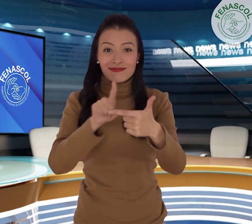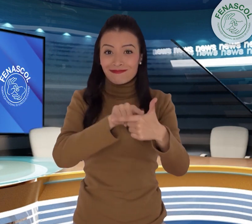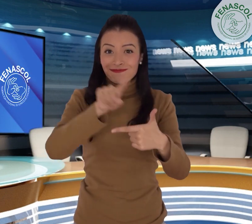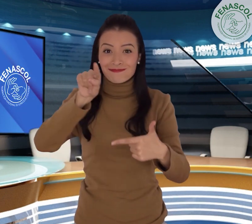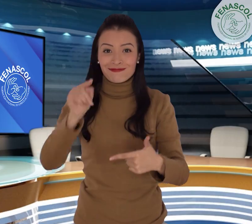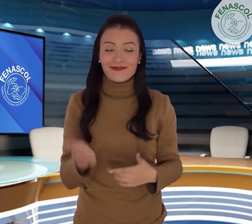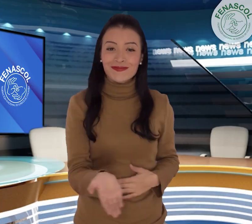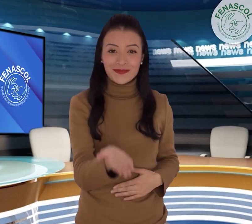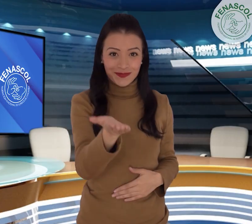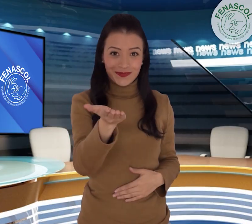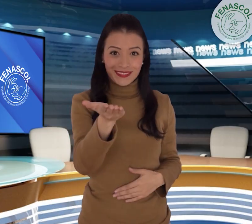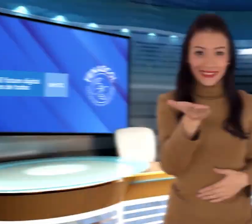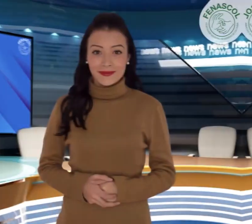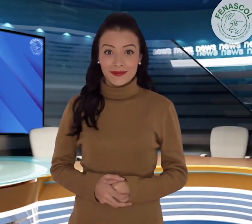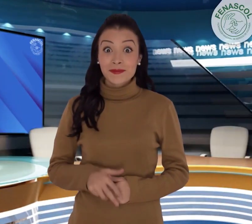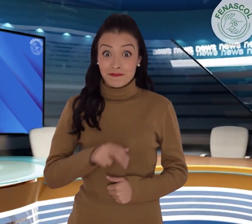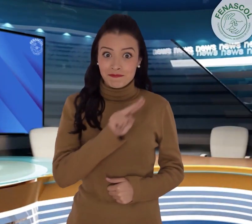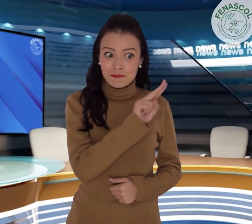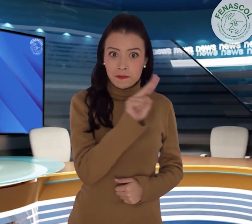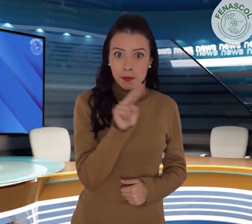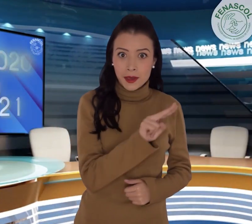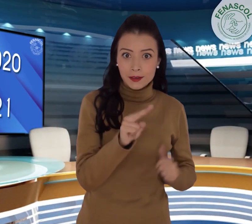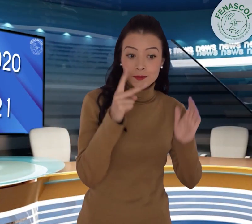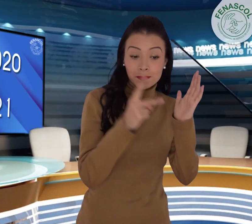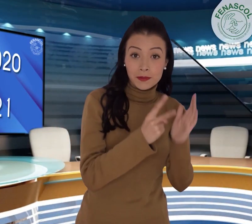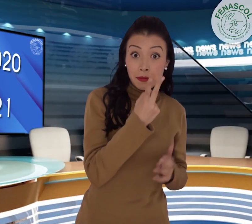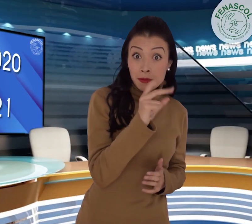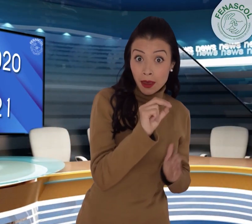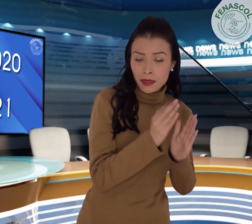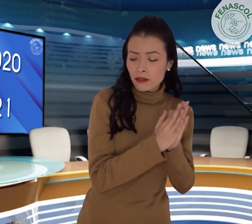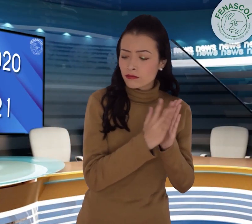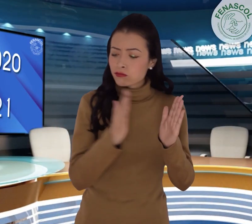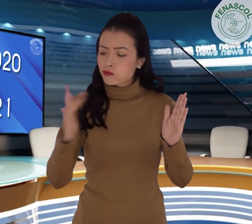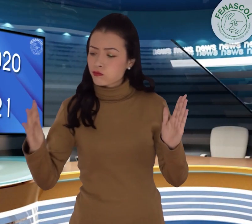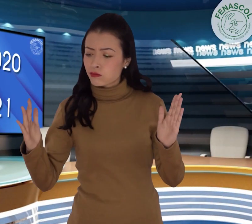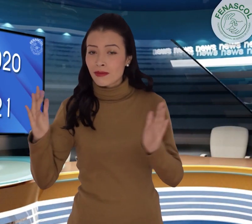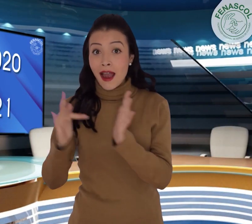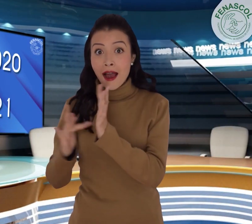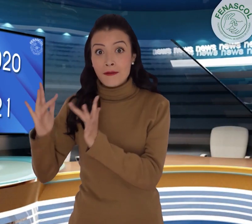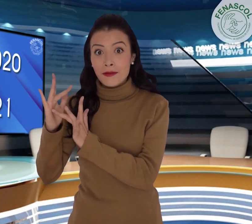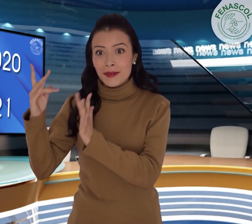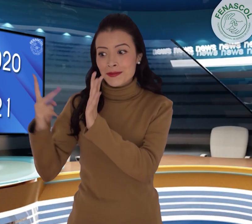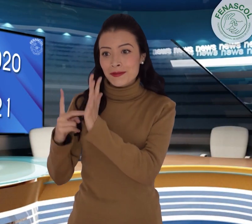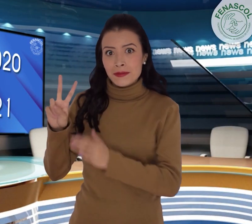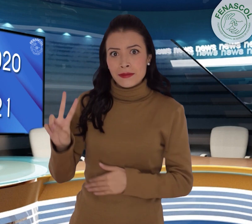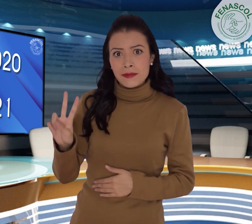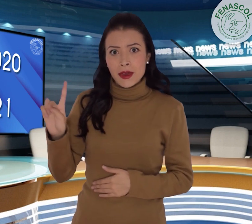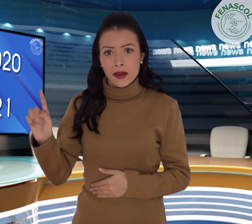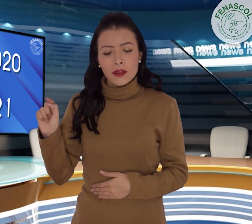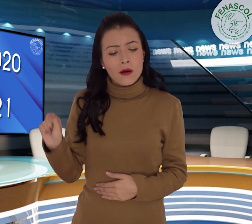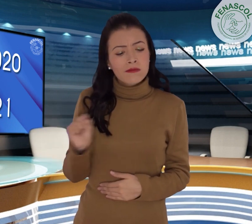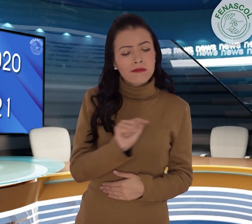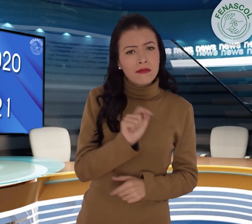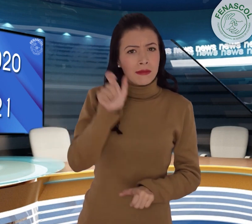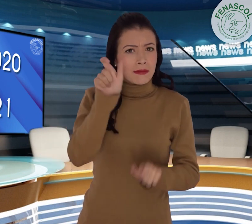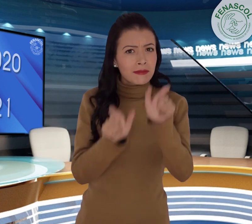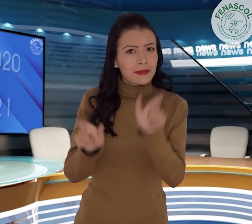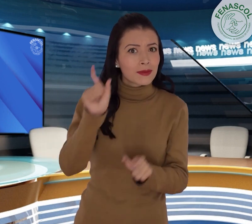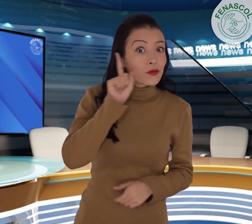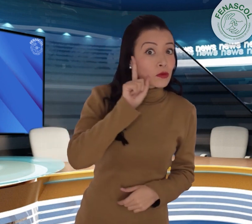Aquí están. Desde marzo del 2020 hasta abril del 2021, personas sordas y oyentes se